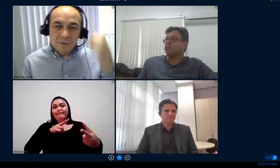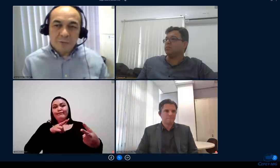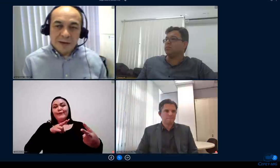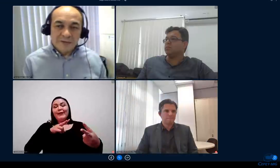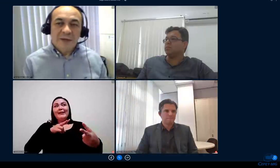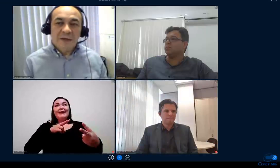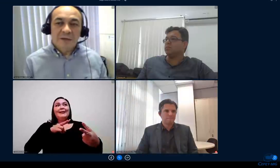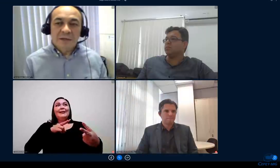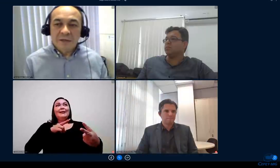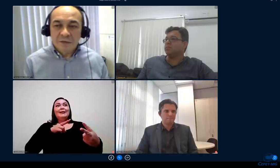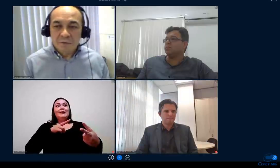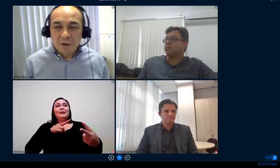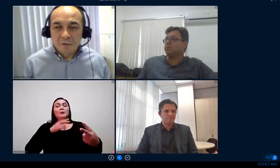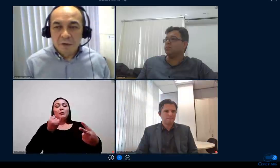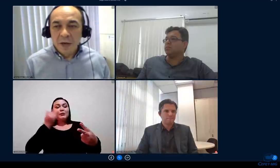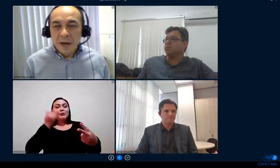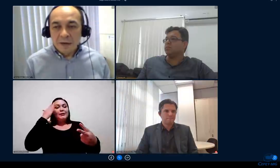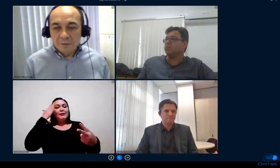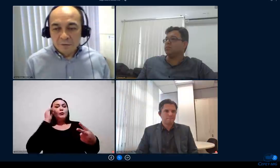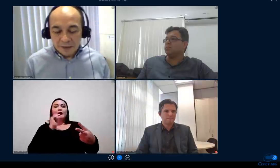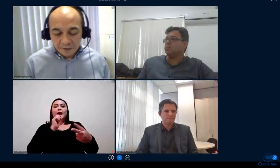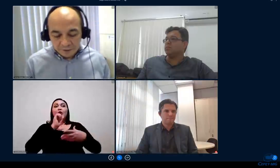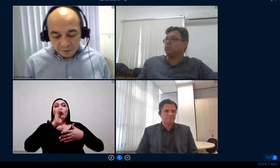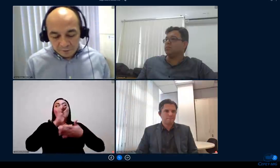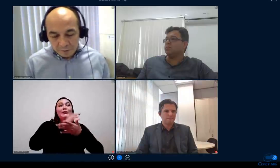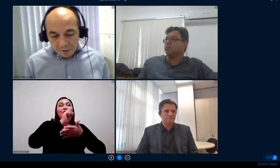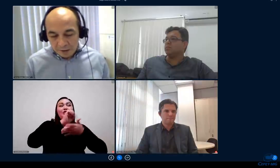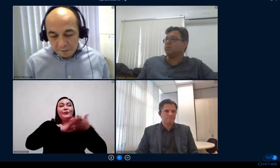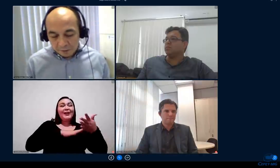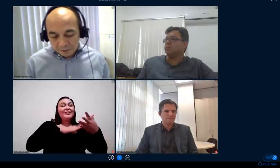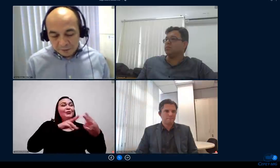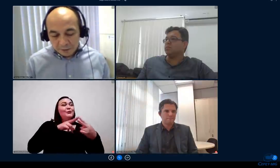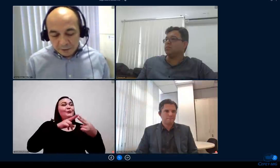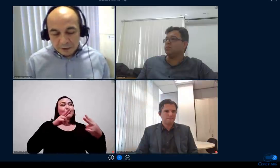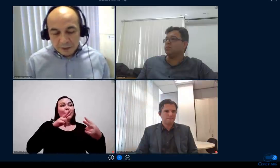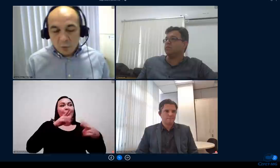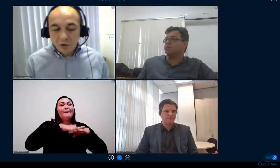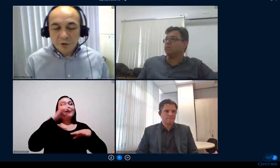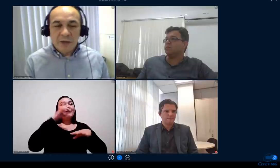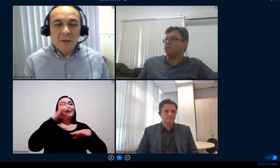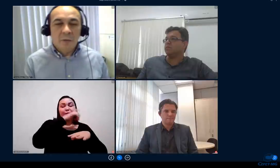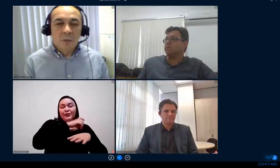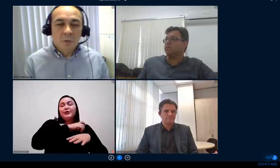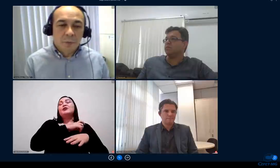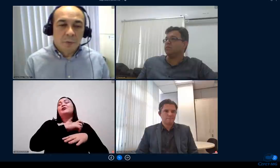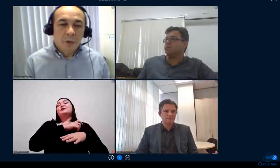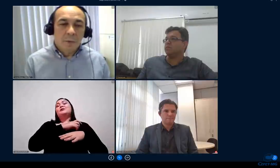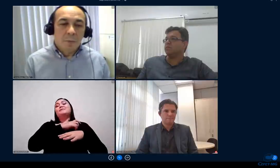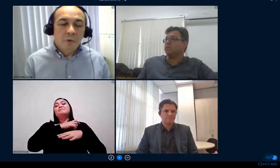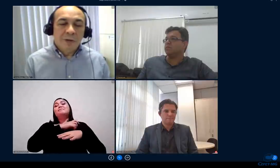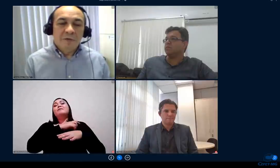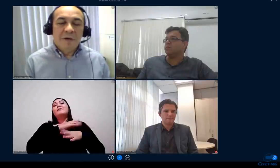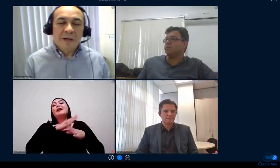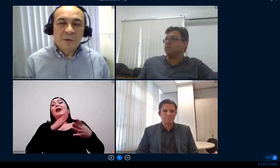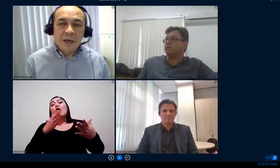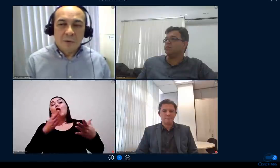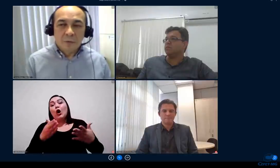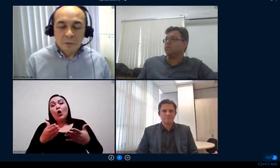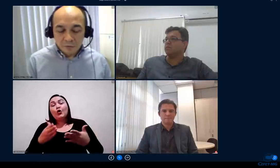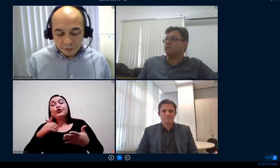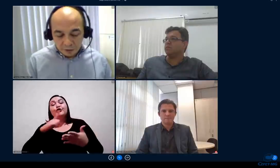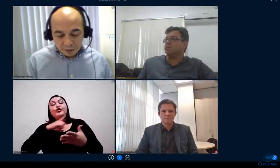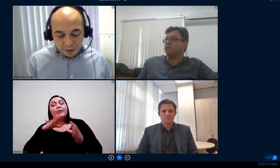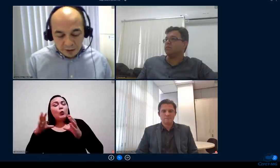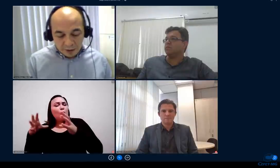momento mas que eles já desenvolvem atividades de forma remota hoje eu tenho um grupo muito elevado de